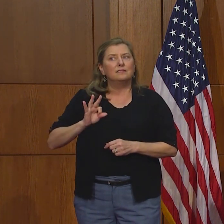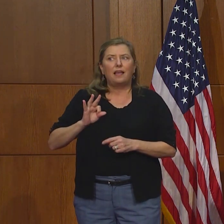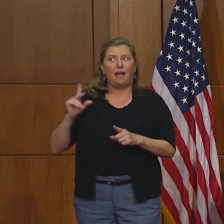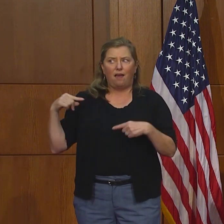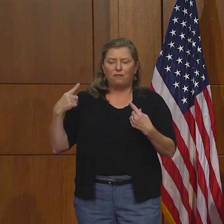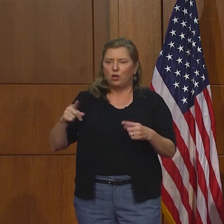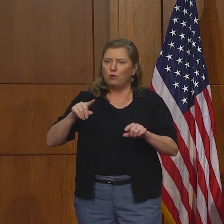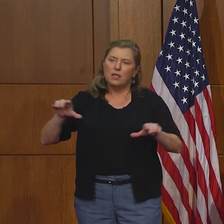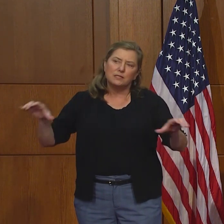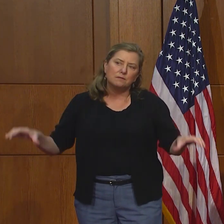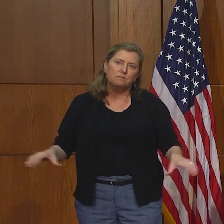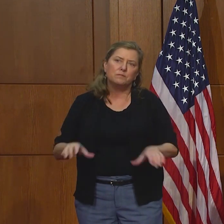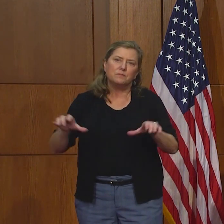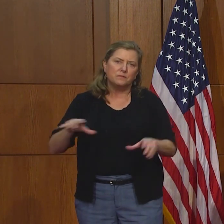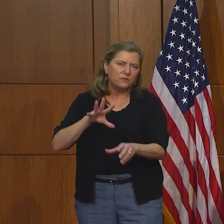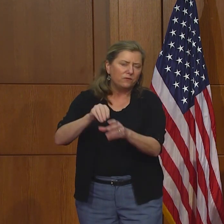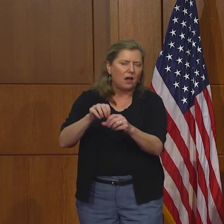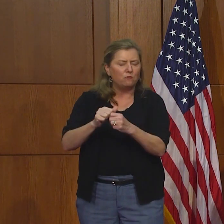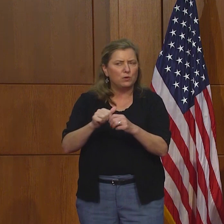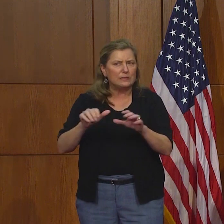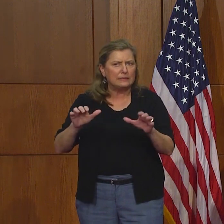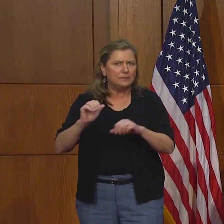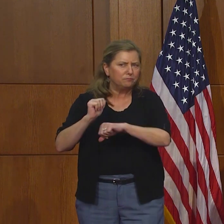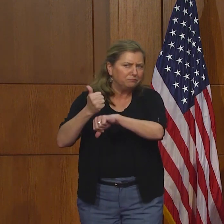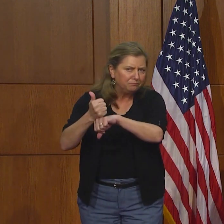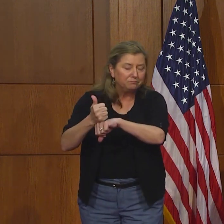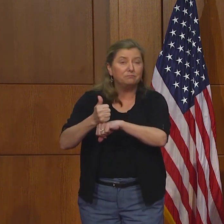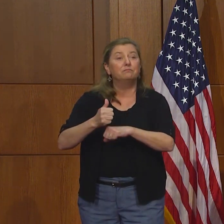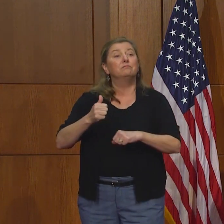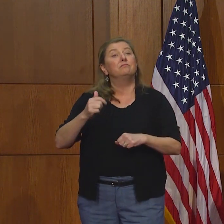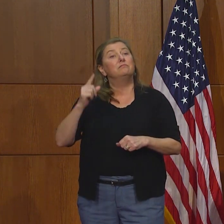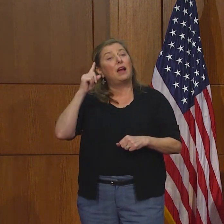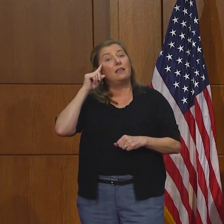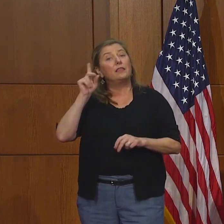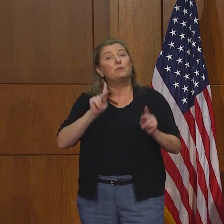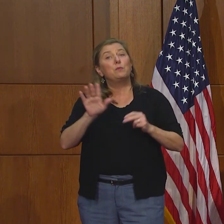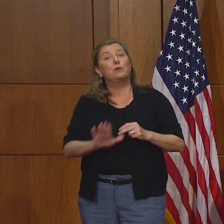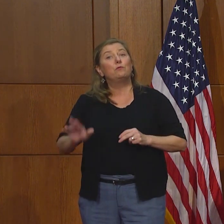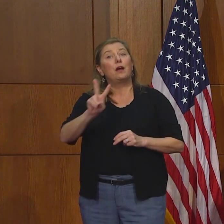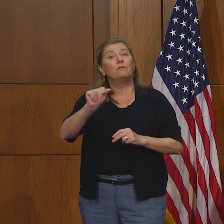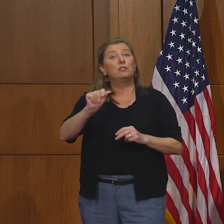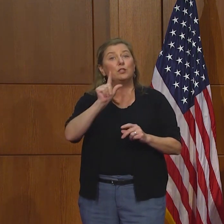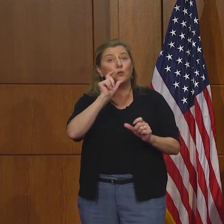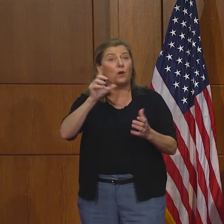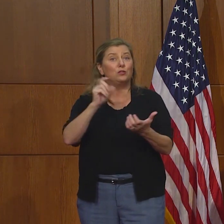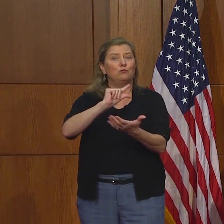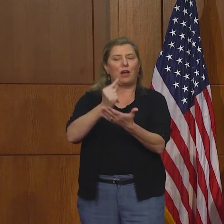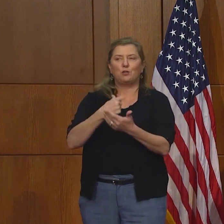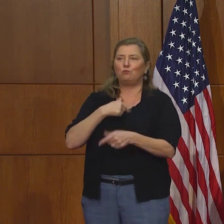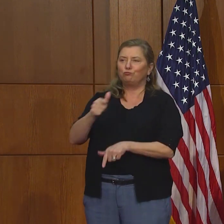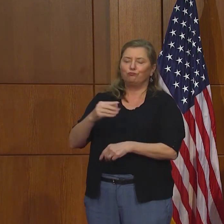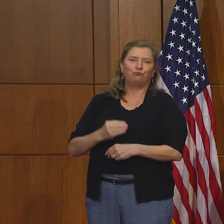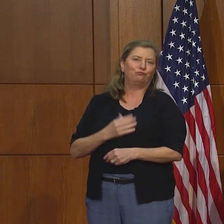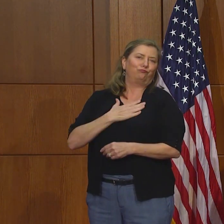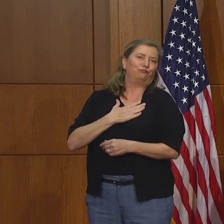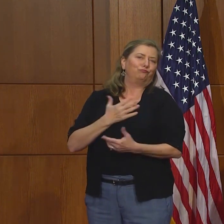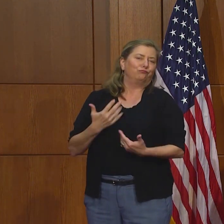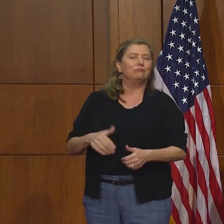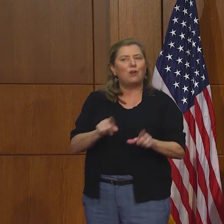Nuestros empleados han puesto un gran esfuerzo y creo que nuestros graduandos están